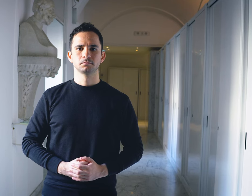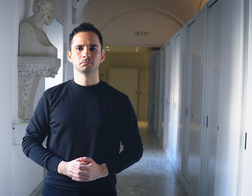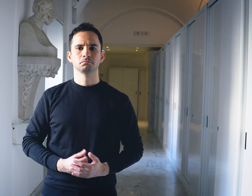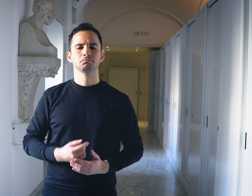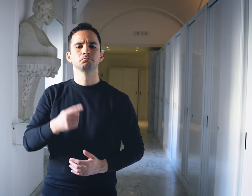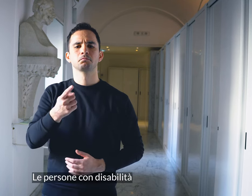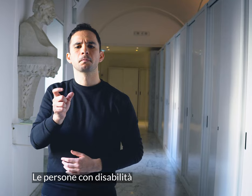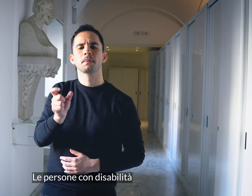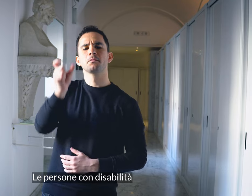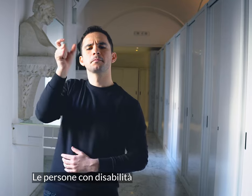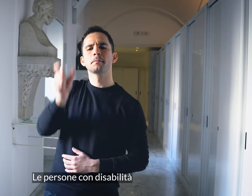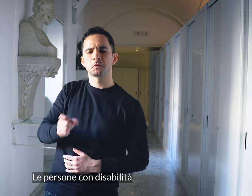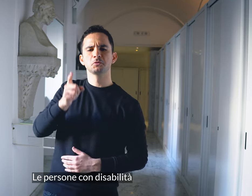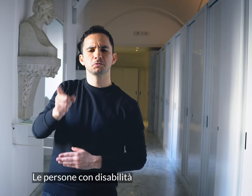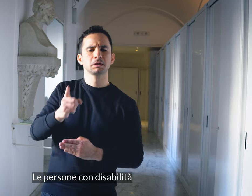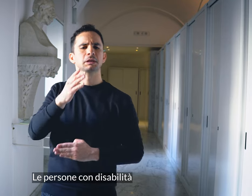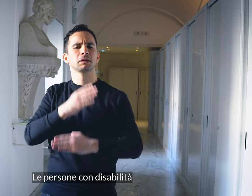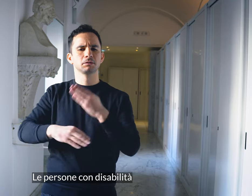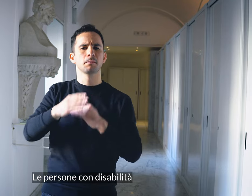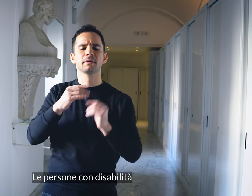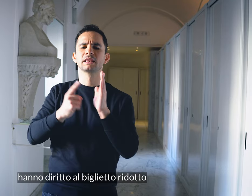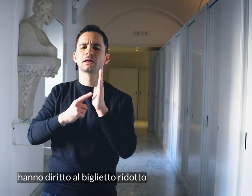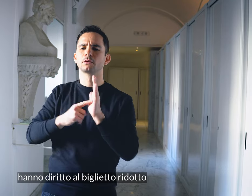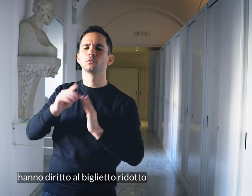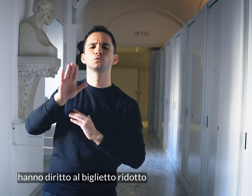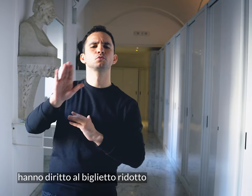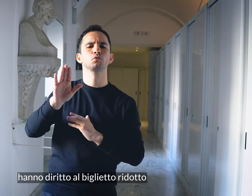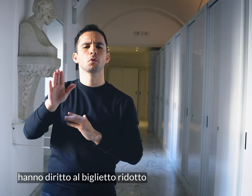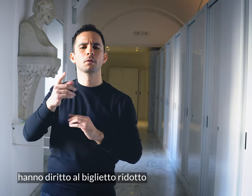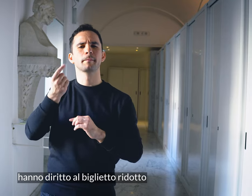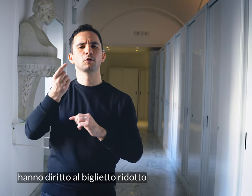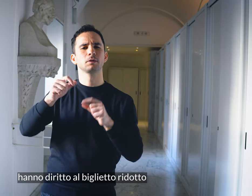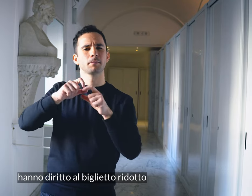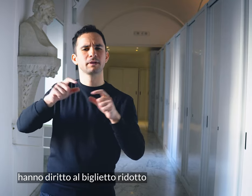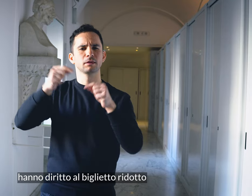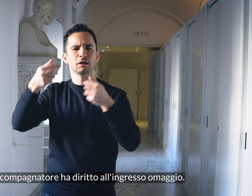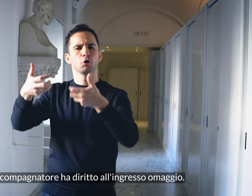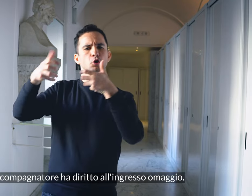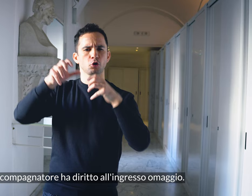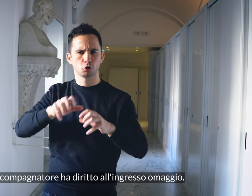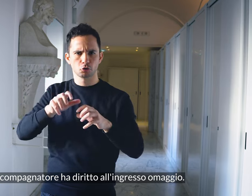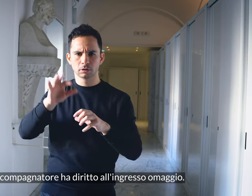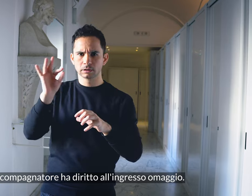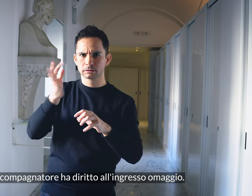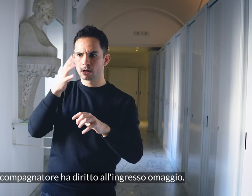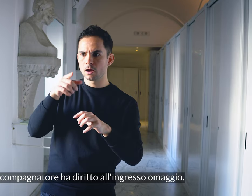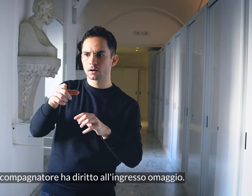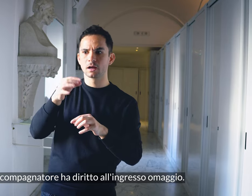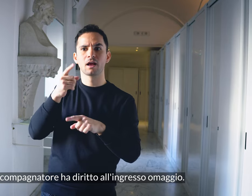Le persone con disabilità hanno diritto al biglietto ridotto e l'accompagnatore ha diritto all